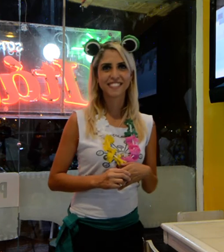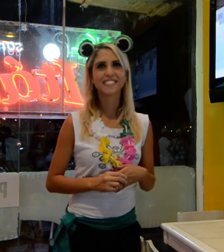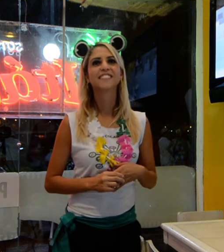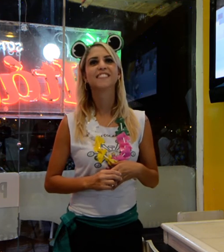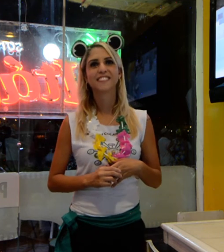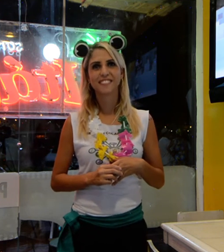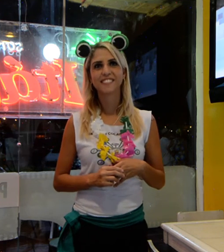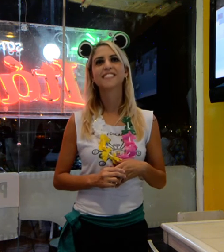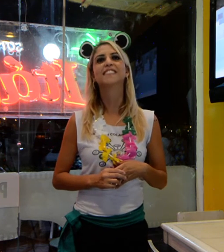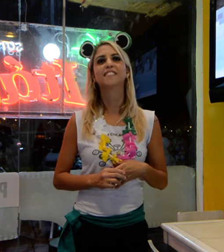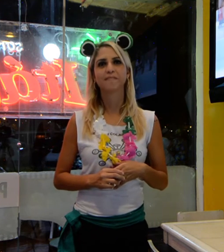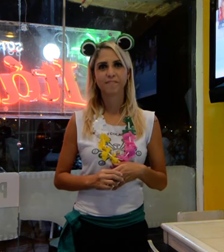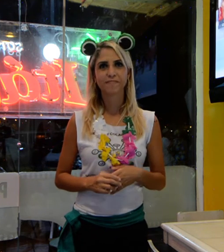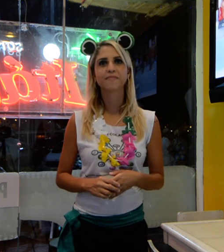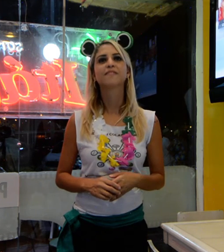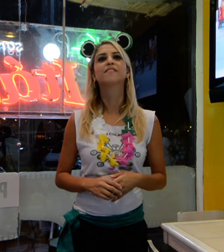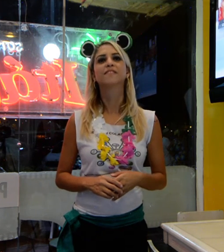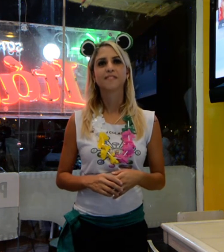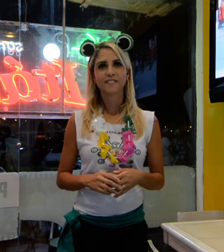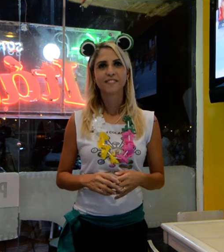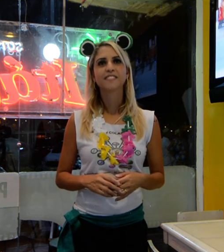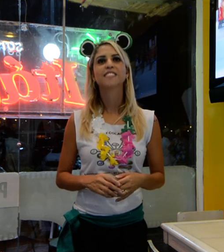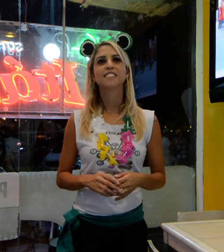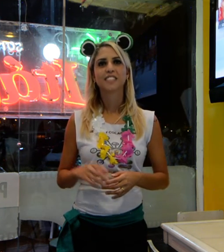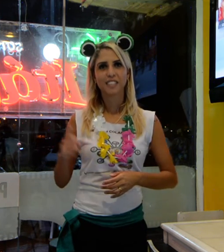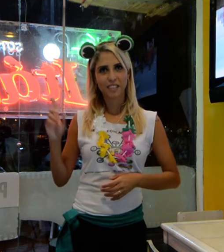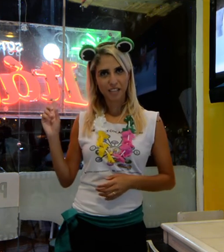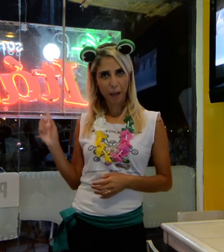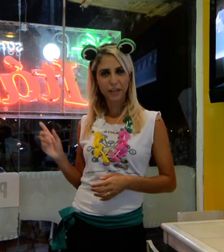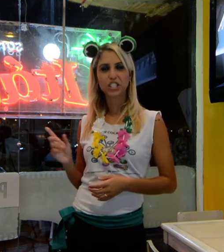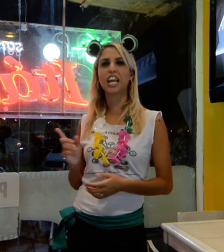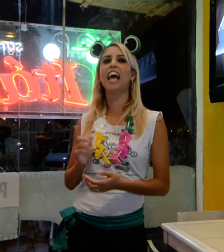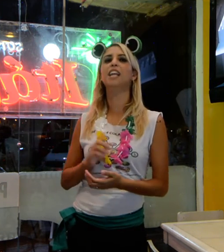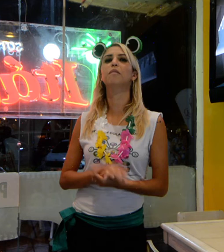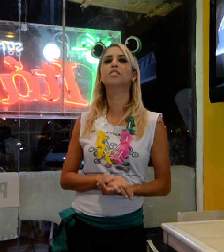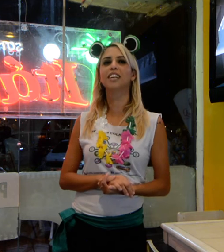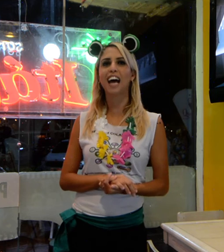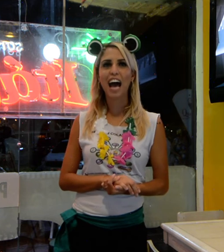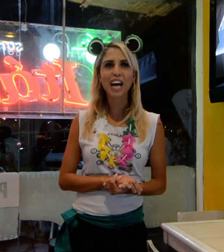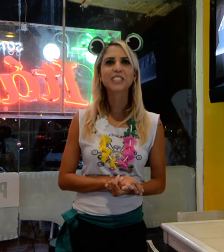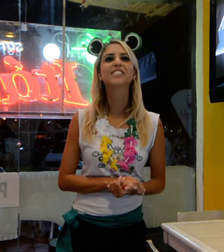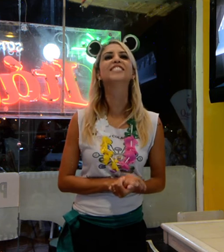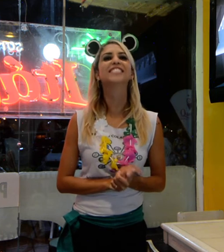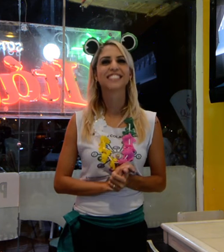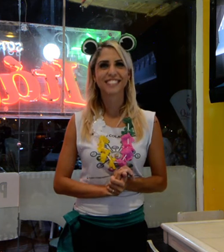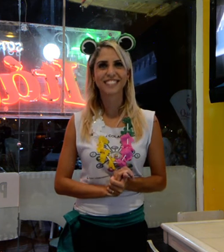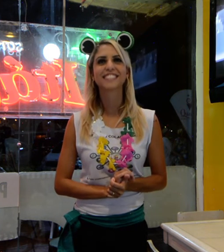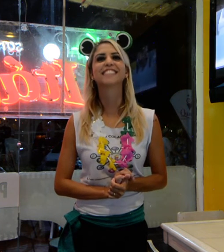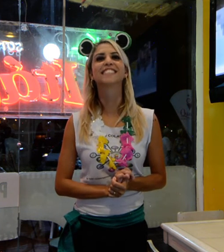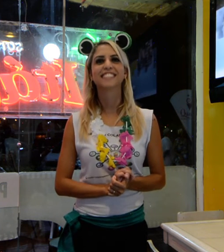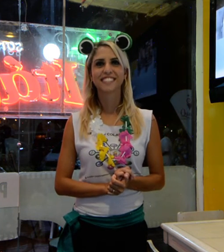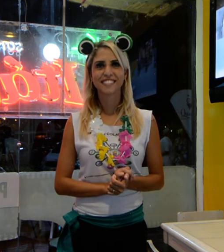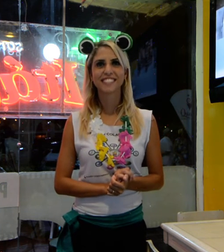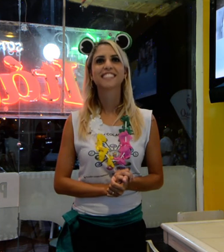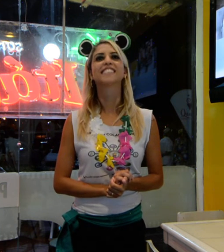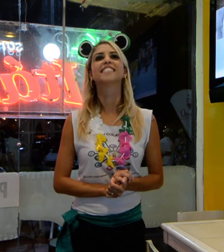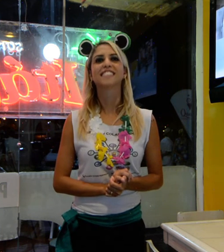agora está muito em evidência, pelo fato da nossa primeira dama do país, Michele Bolsonaro, se entrega e valorizar